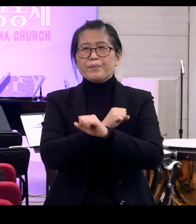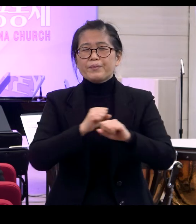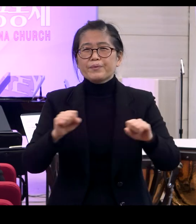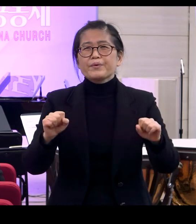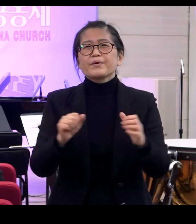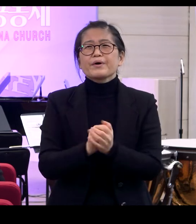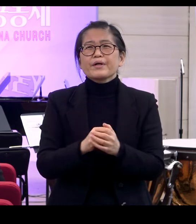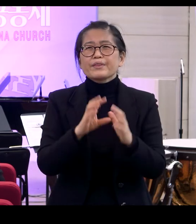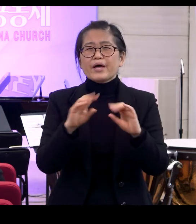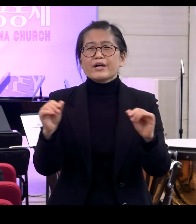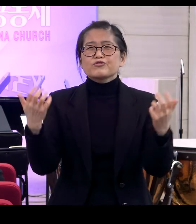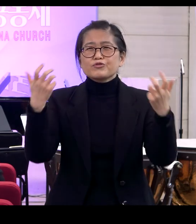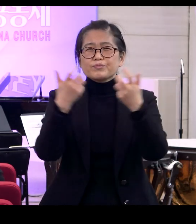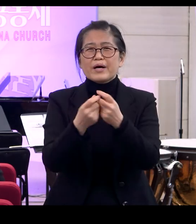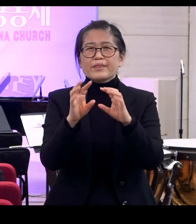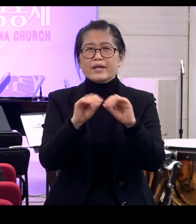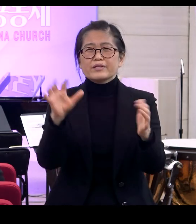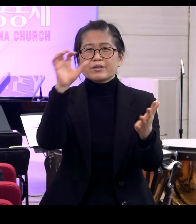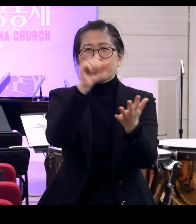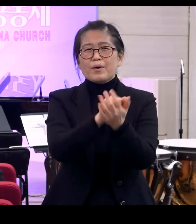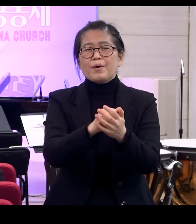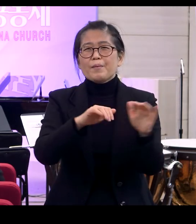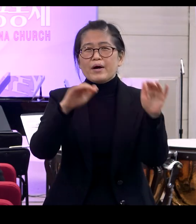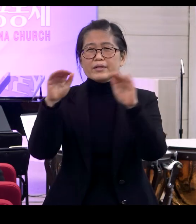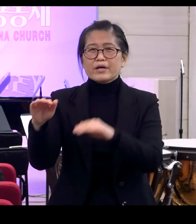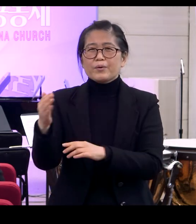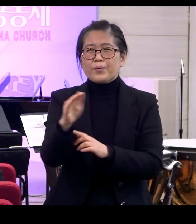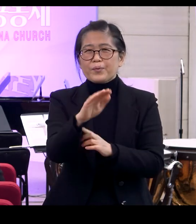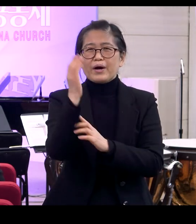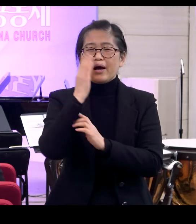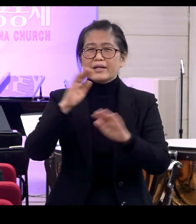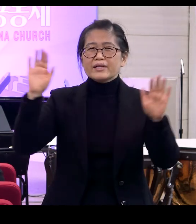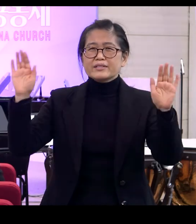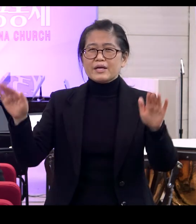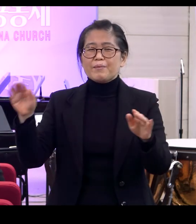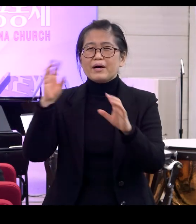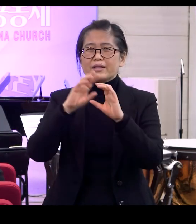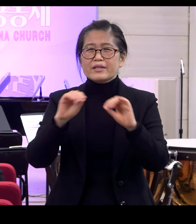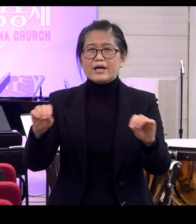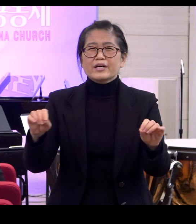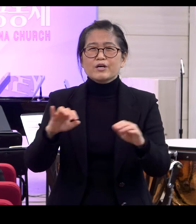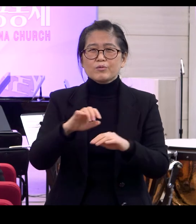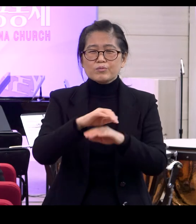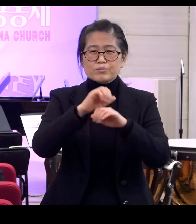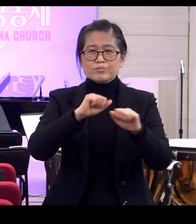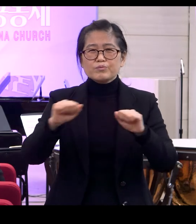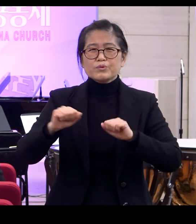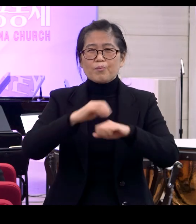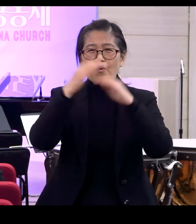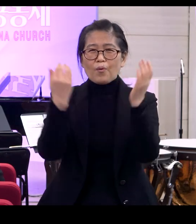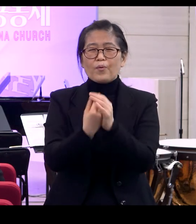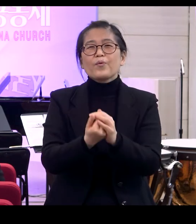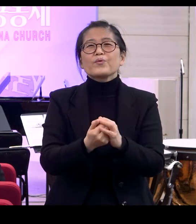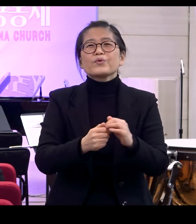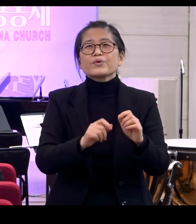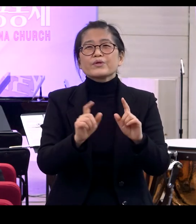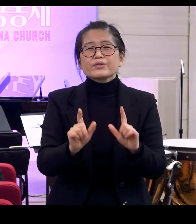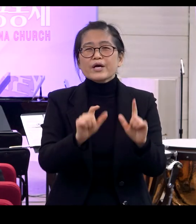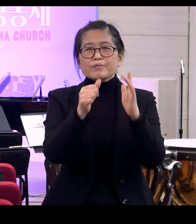땅에 충만하라 땅을 정복하라 바다의 물고기와 하늘의 새와 땅에 움직이는 모든 생물을 다스리라